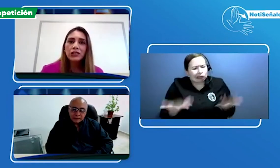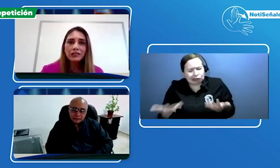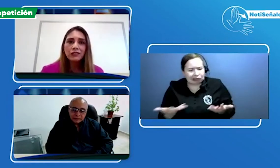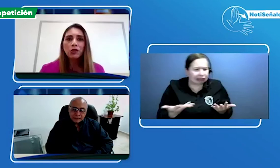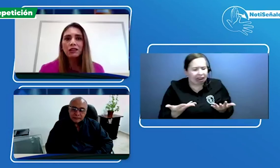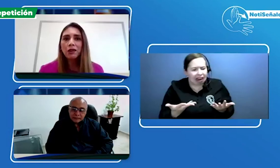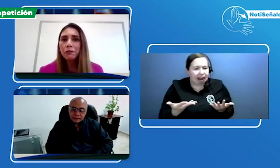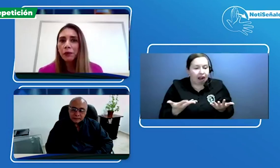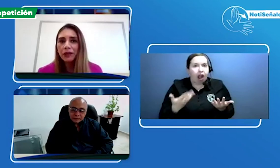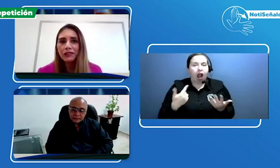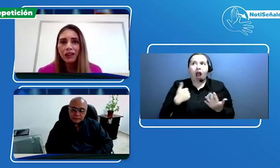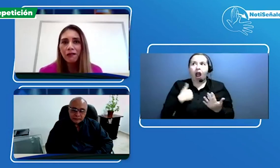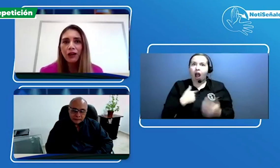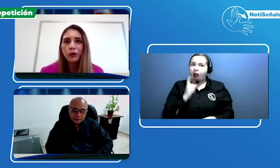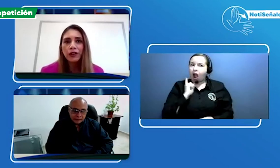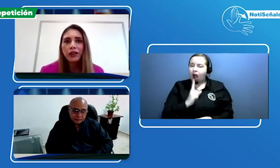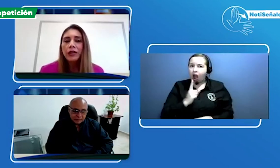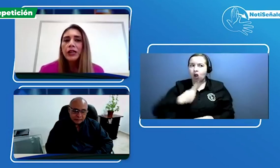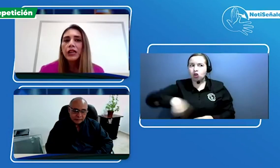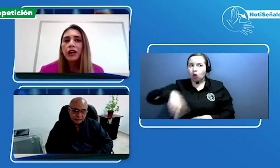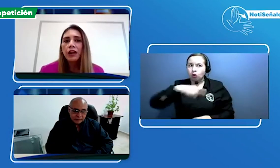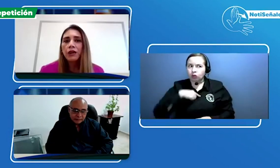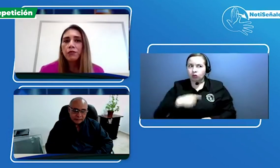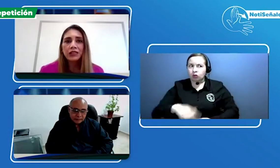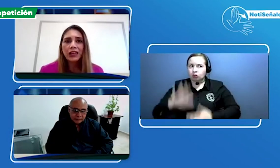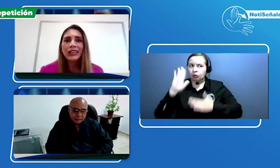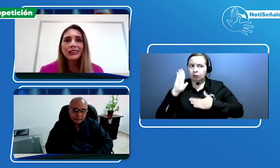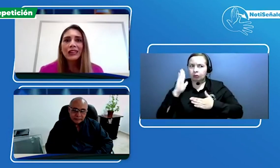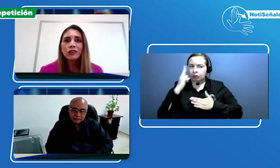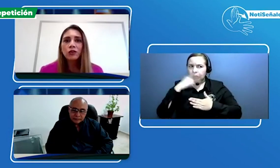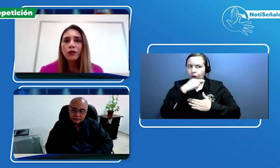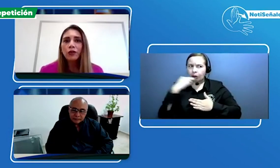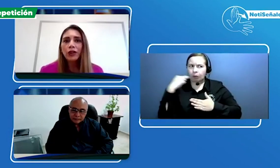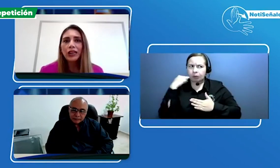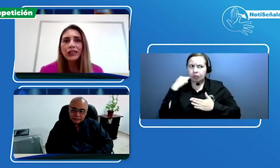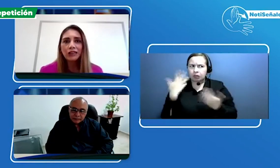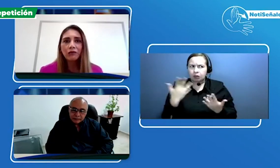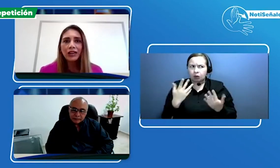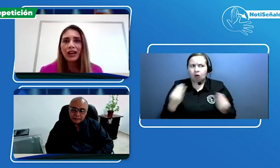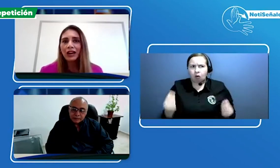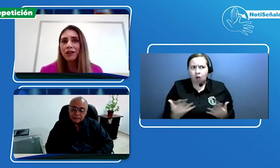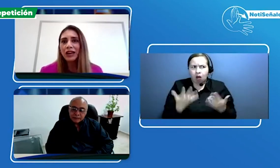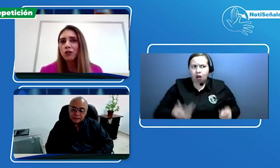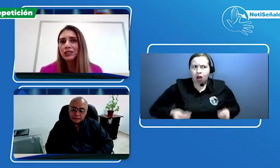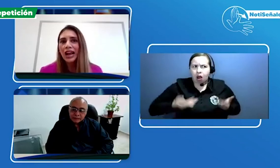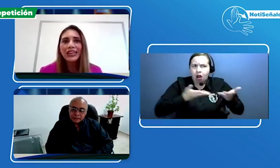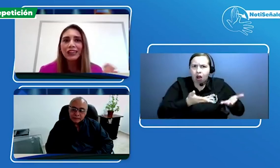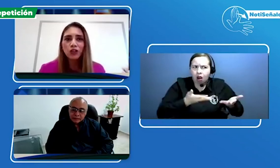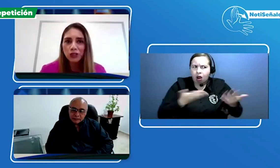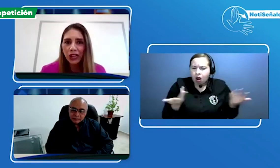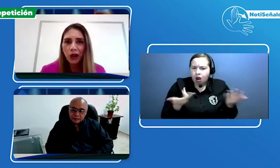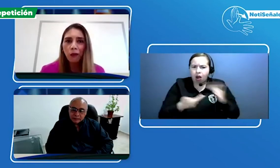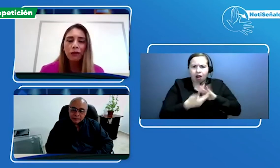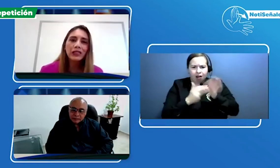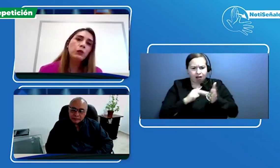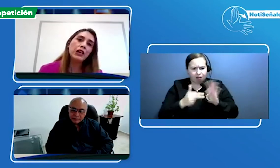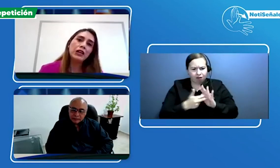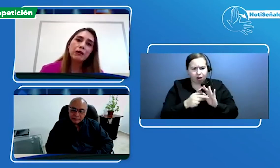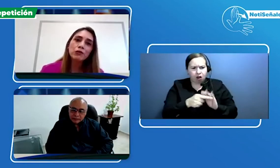si esa es nuestra promesa de valor, pues qué tanto es una cosa anecdótica o particular que hemos